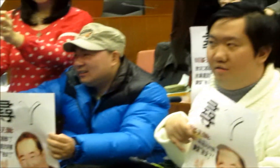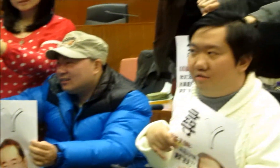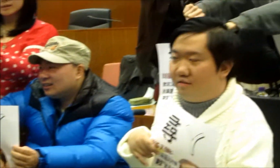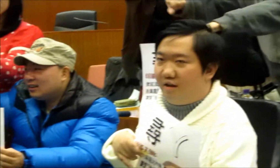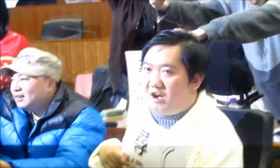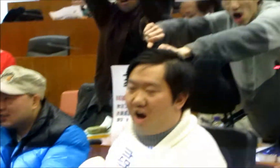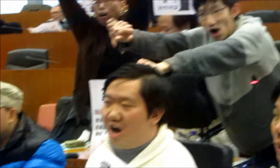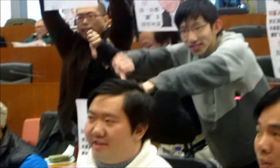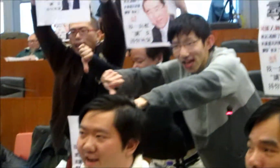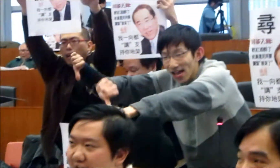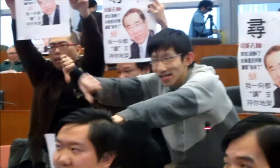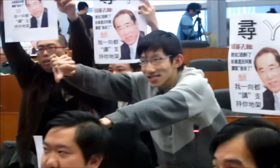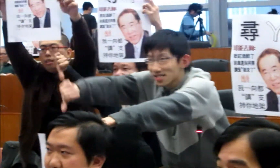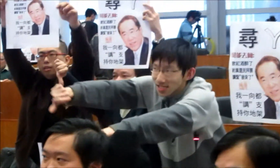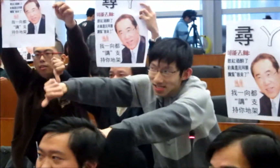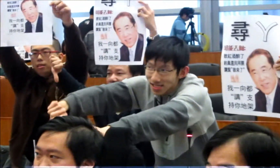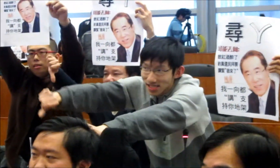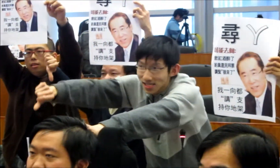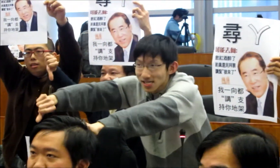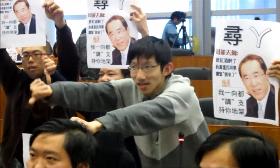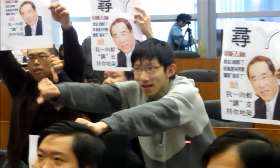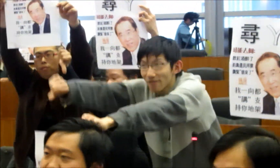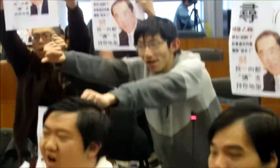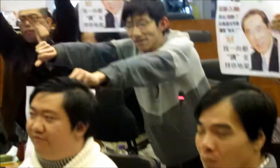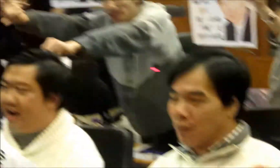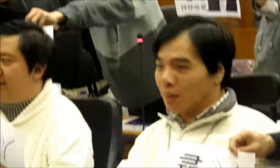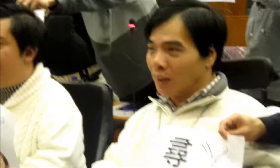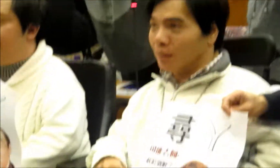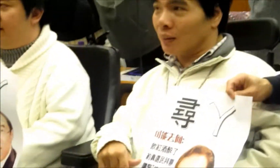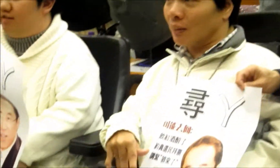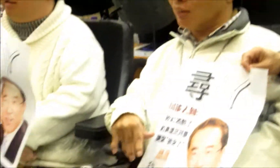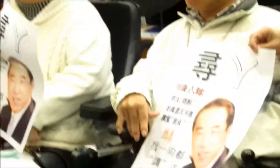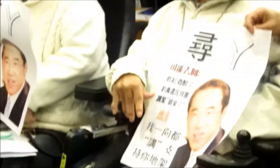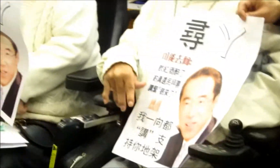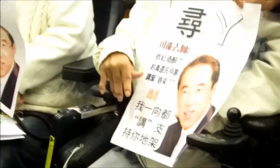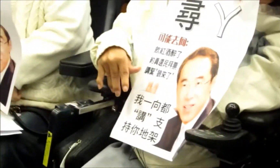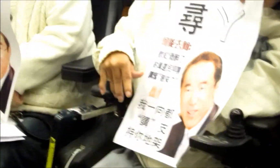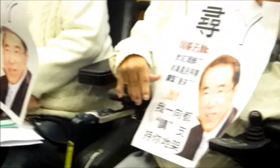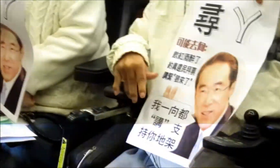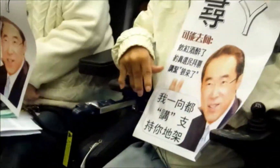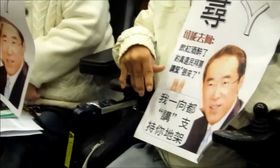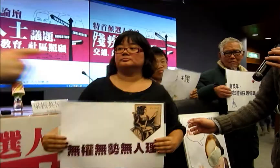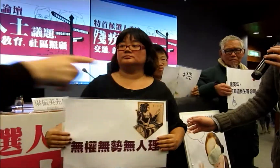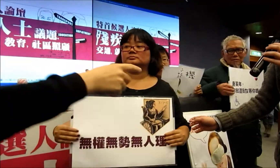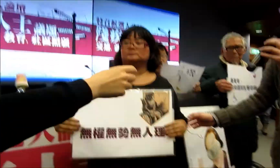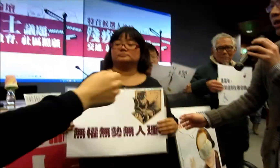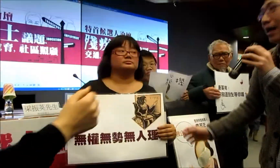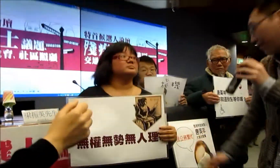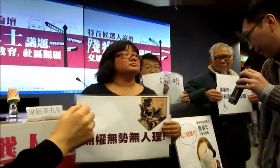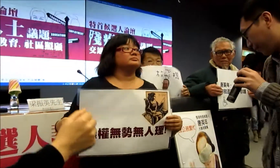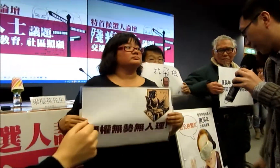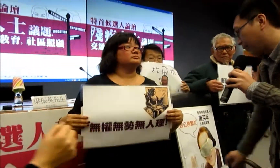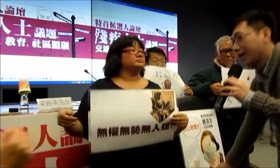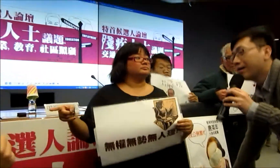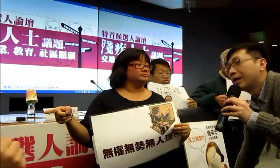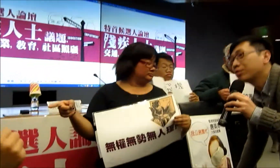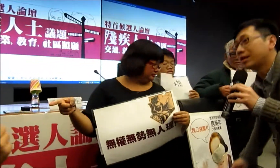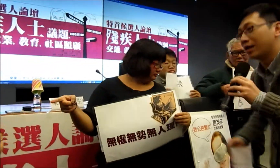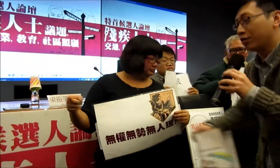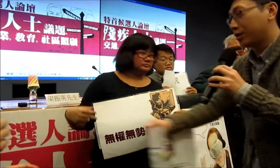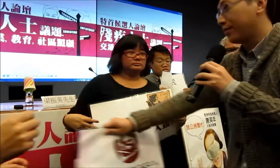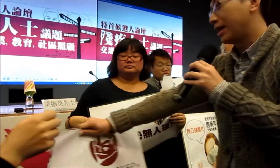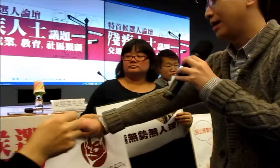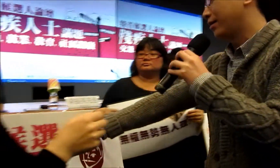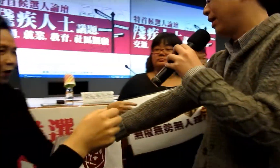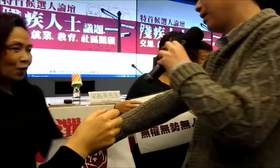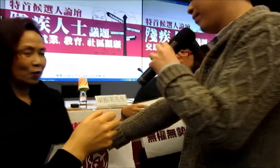可恥放飛機放飛機可恥有個心意卡不是 孫